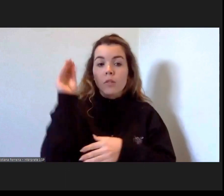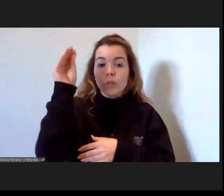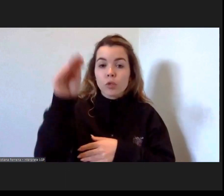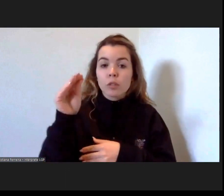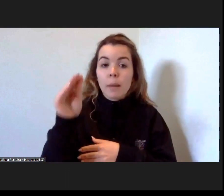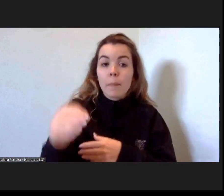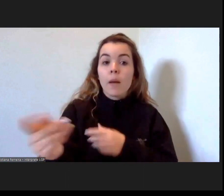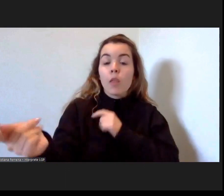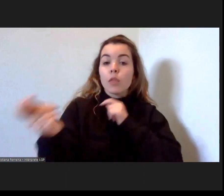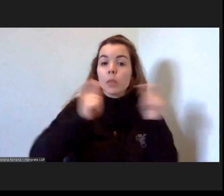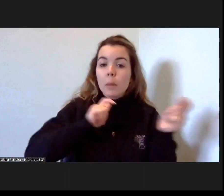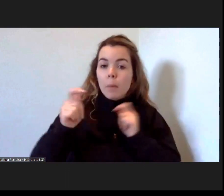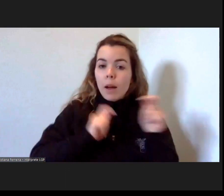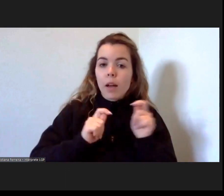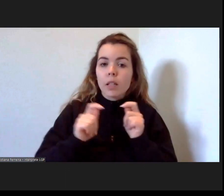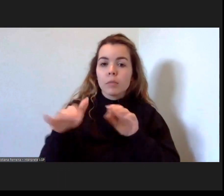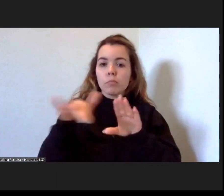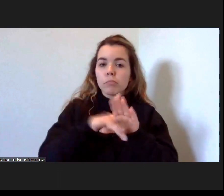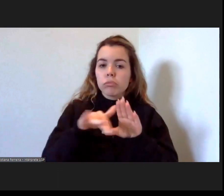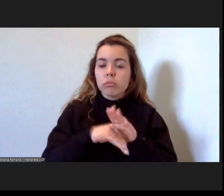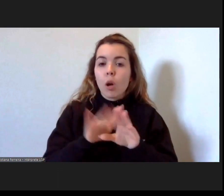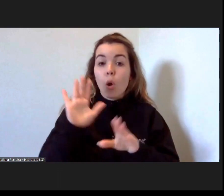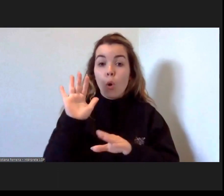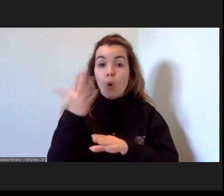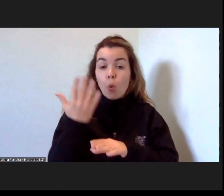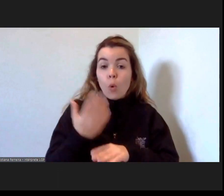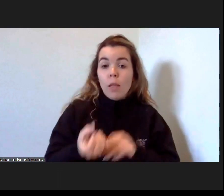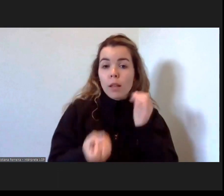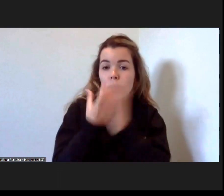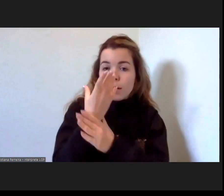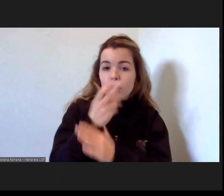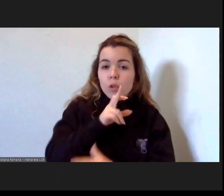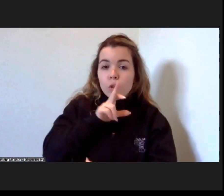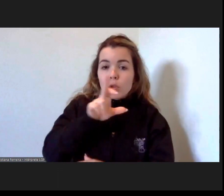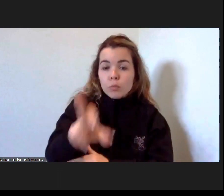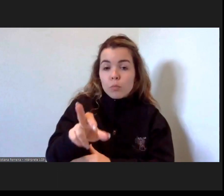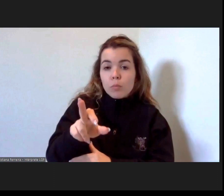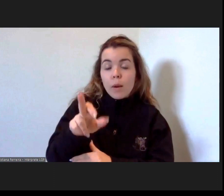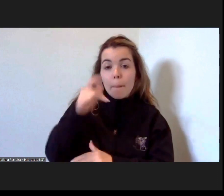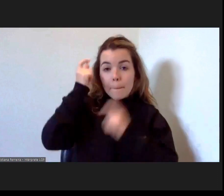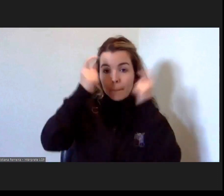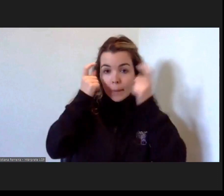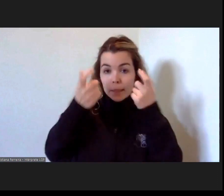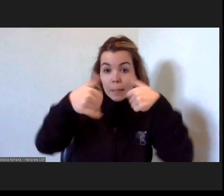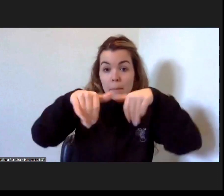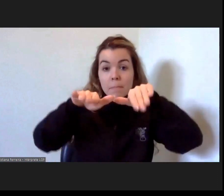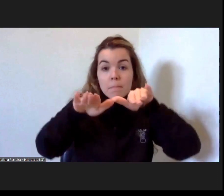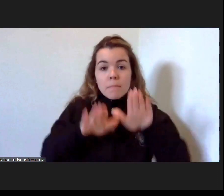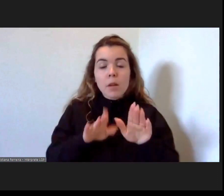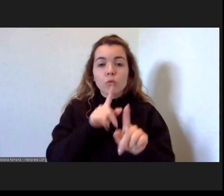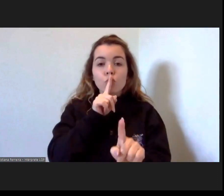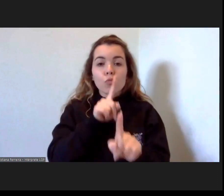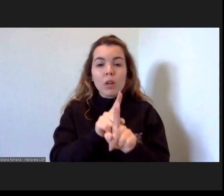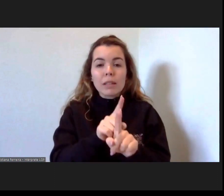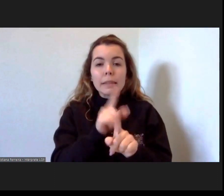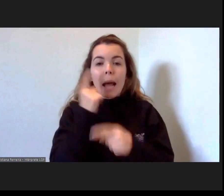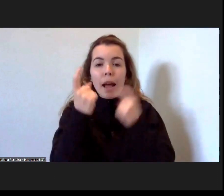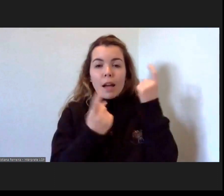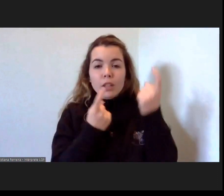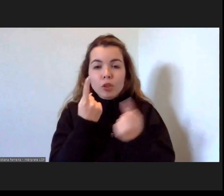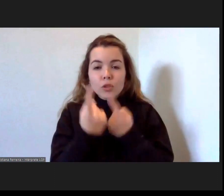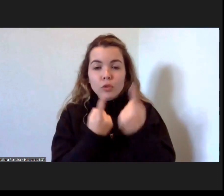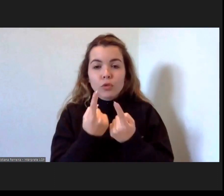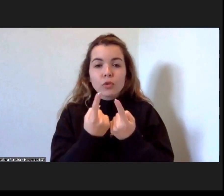discussão quando se prevê a criação de uma resposta ainda assim às vezes são chamadas à